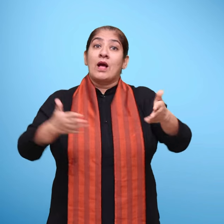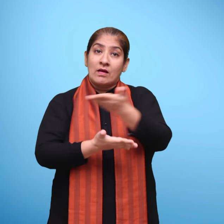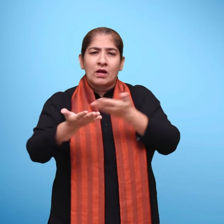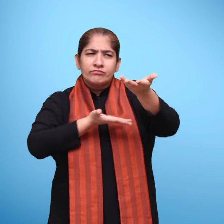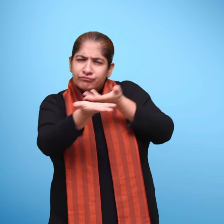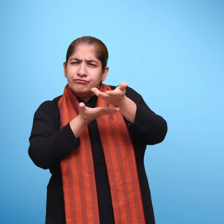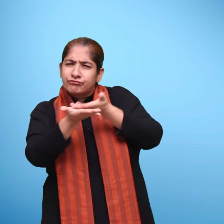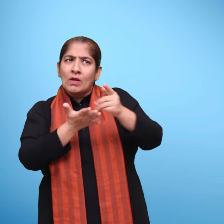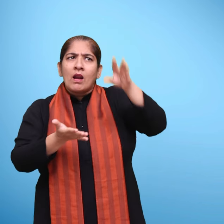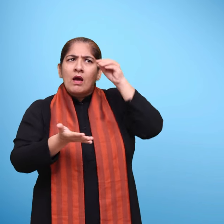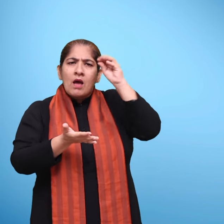उप्योग सीखने के लिए करना